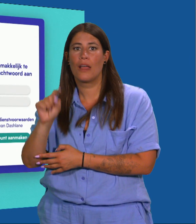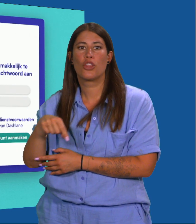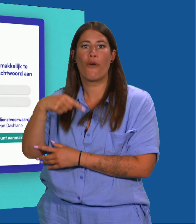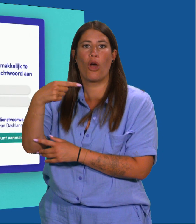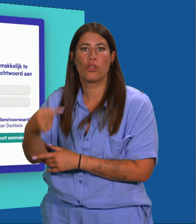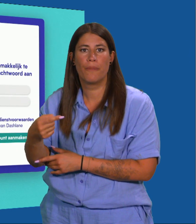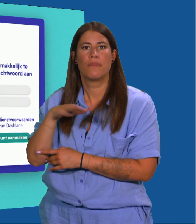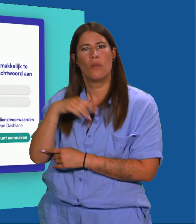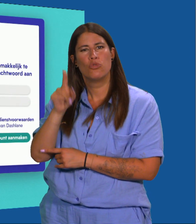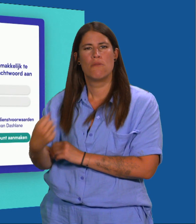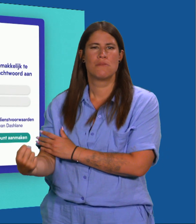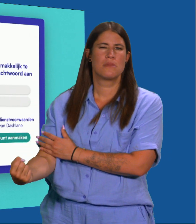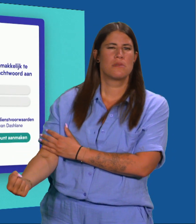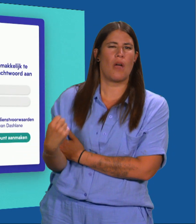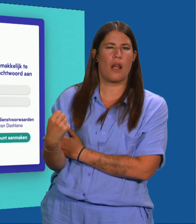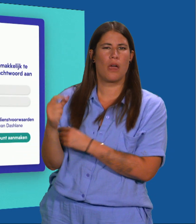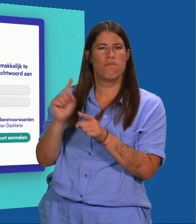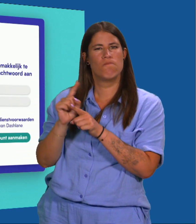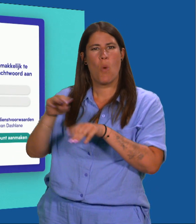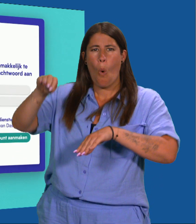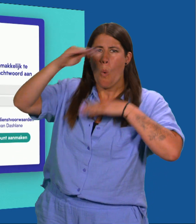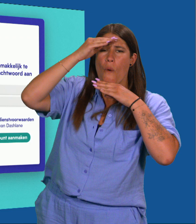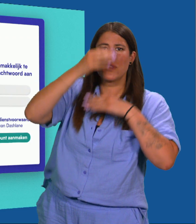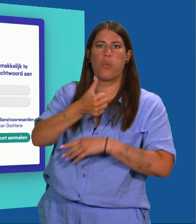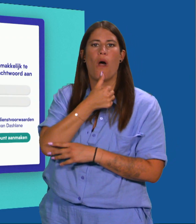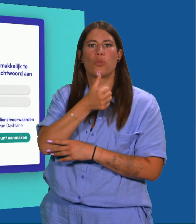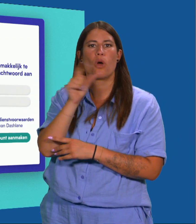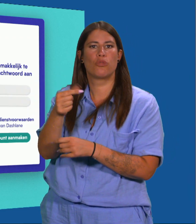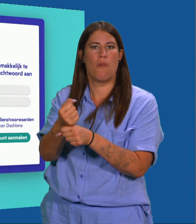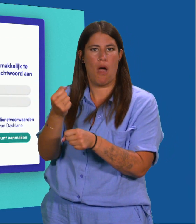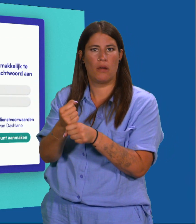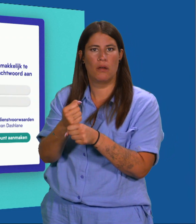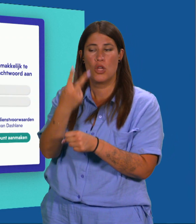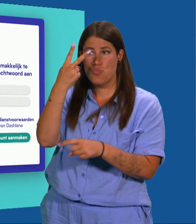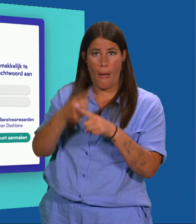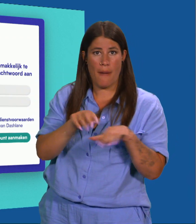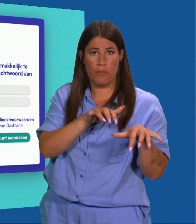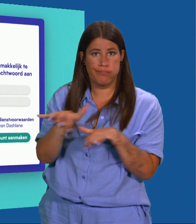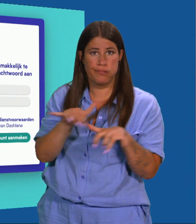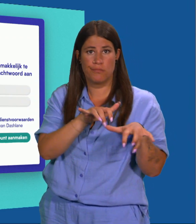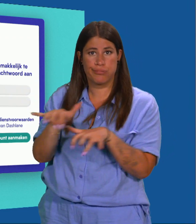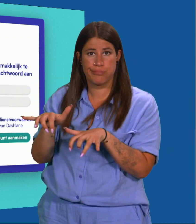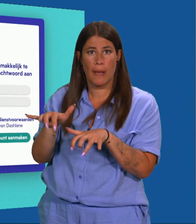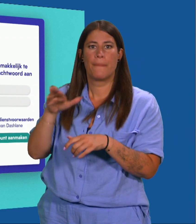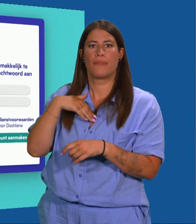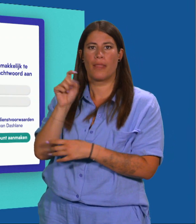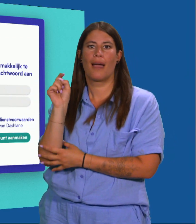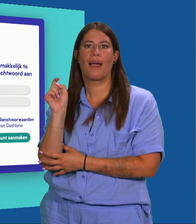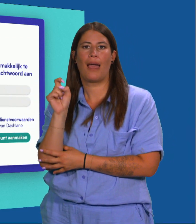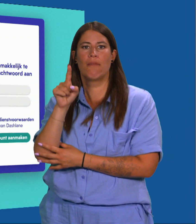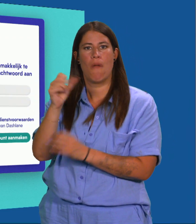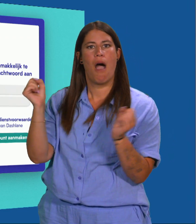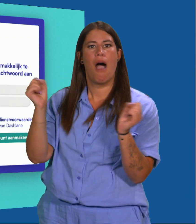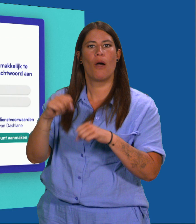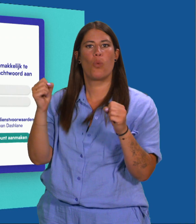sterk masterwachtwoord aan. Typ het tweemaal in. Duid aan dat je akkoord